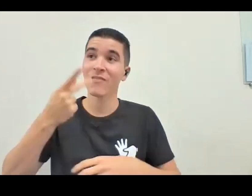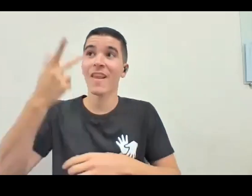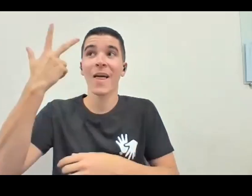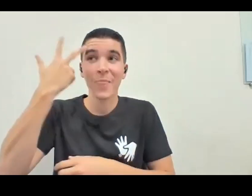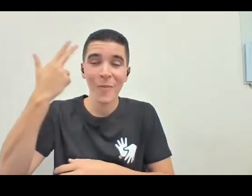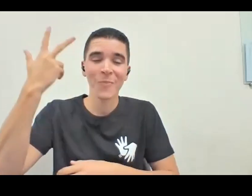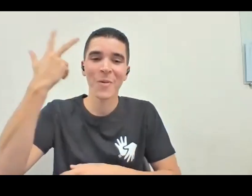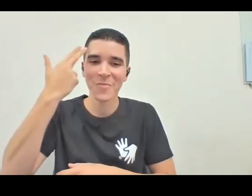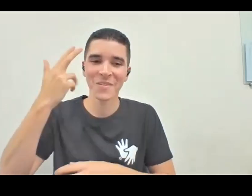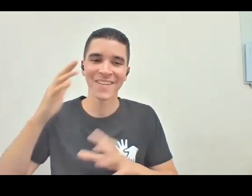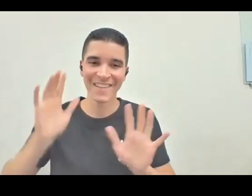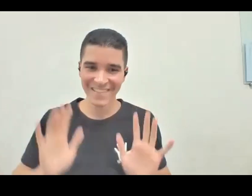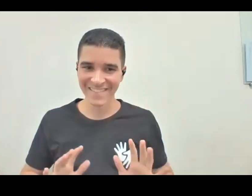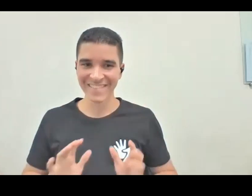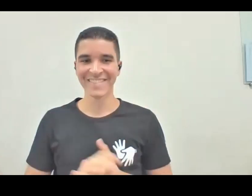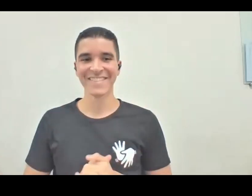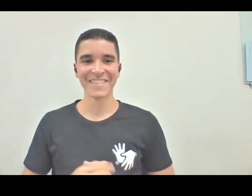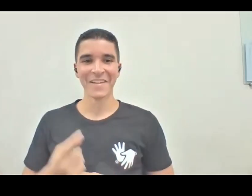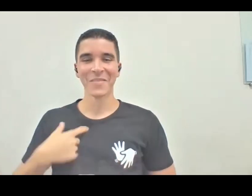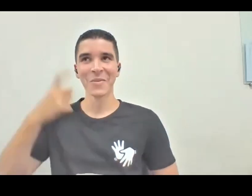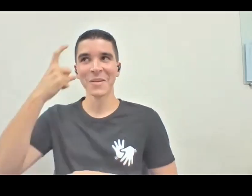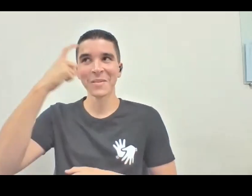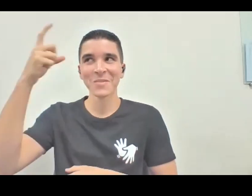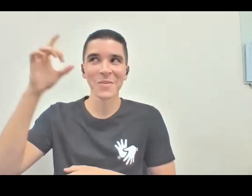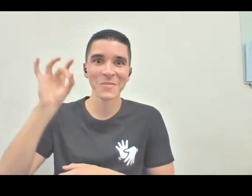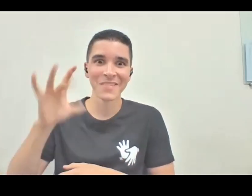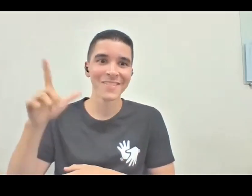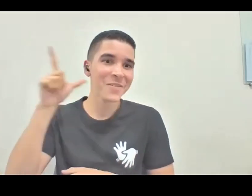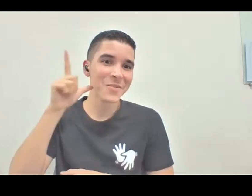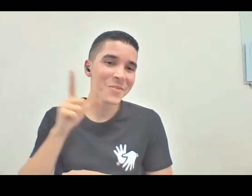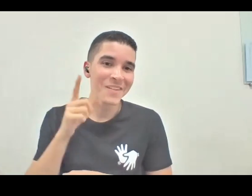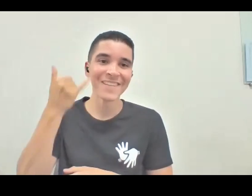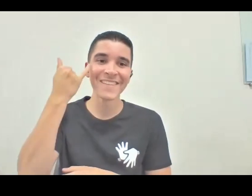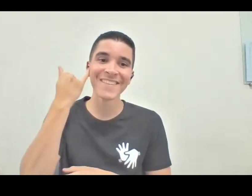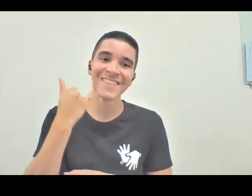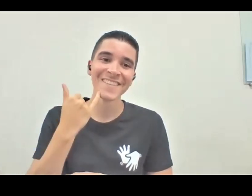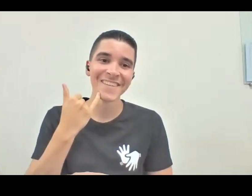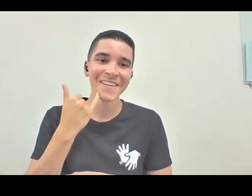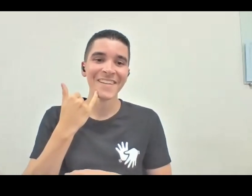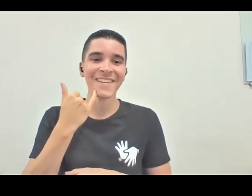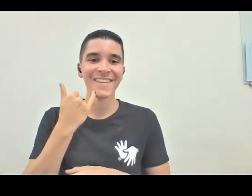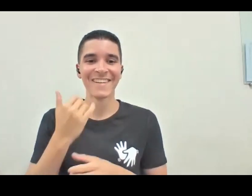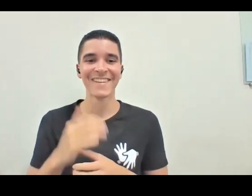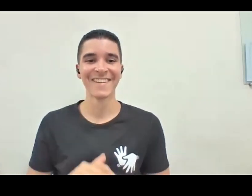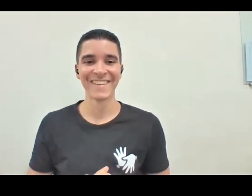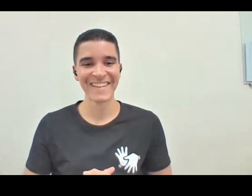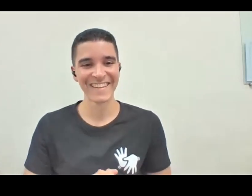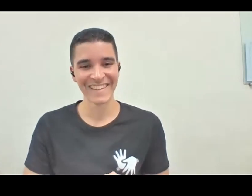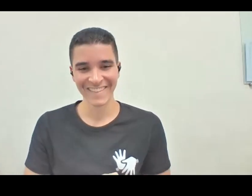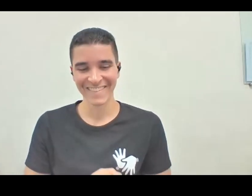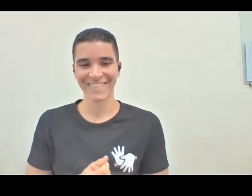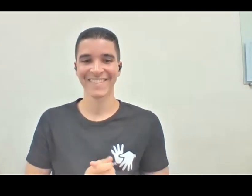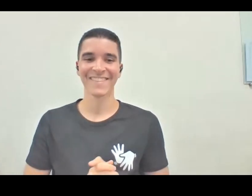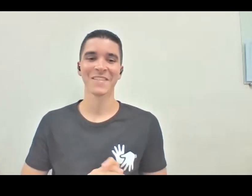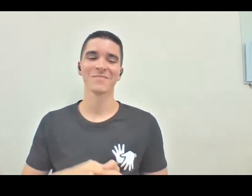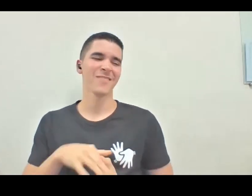Perdão. Eu tô aqui, só pensando, Luiz, Jefferson, não nos odeio. Mas eles estão